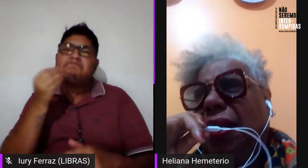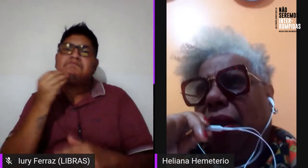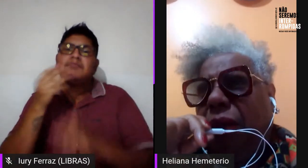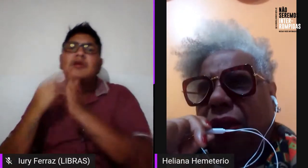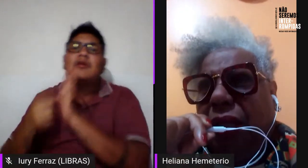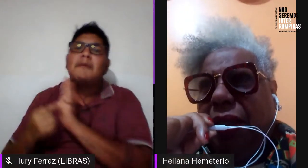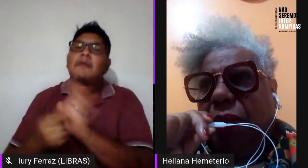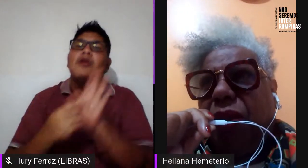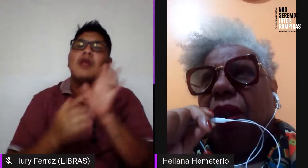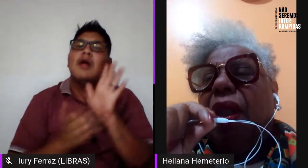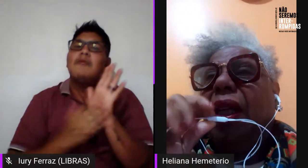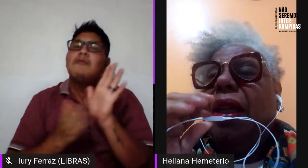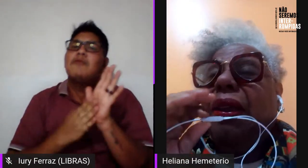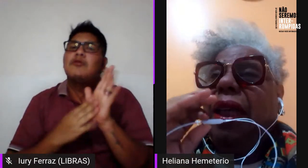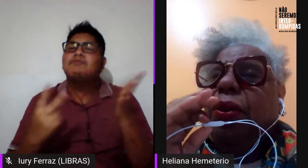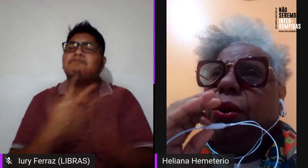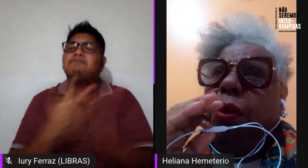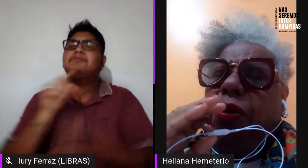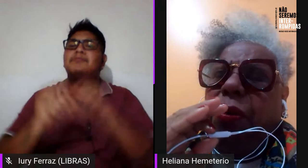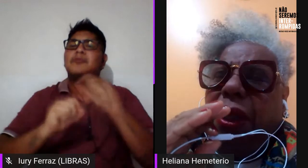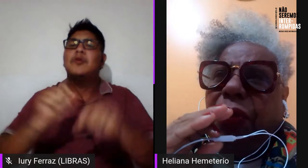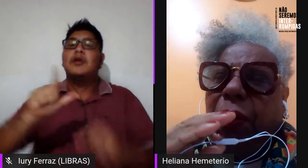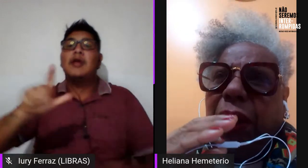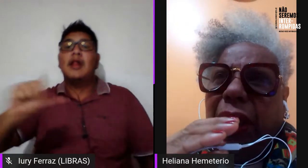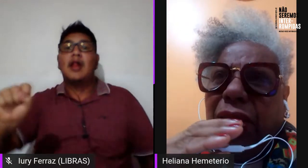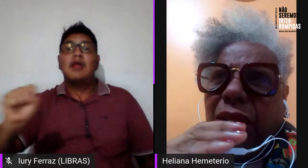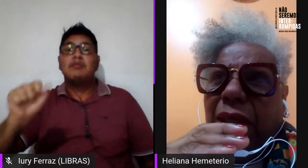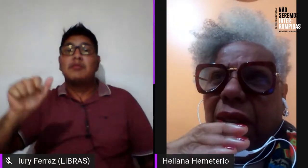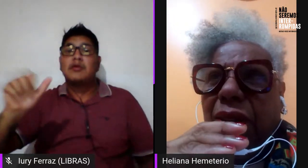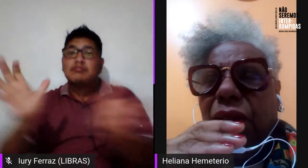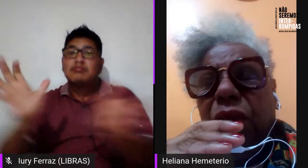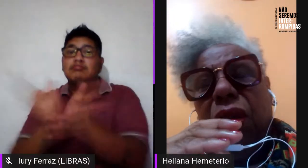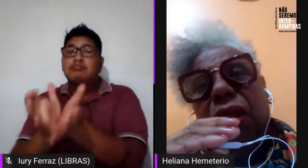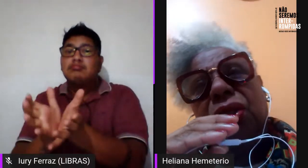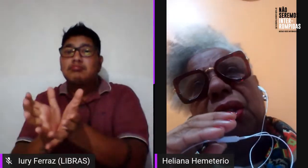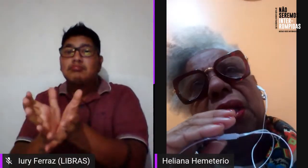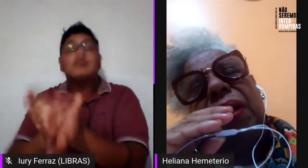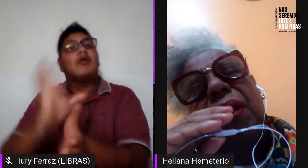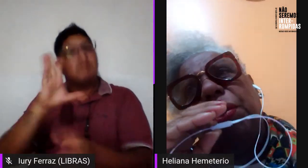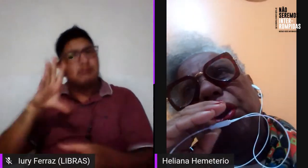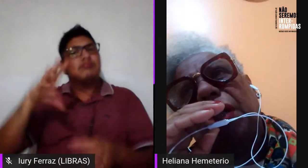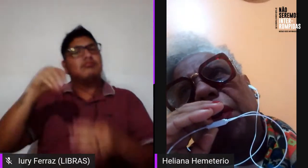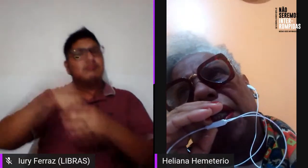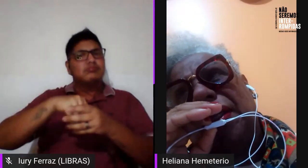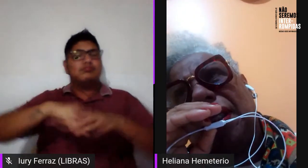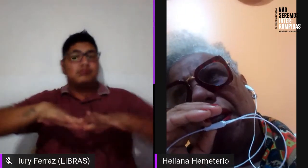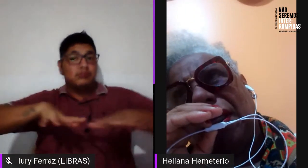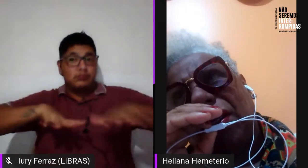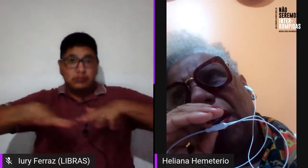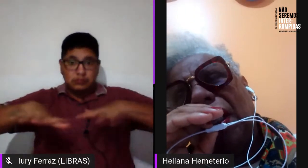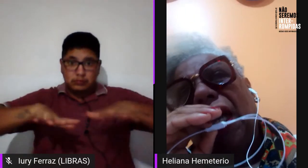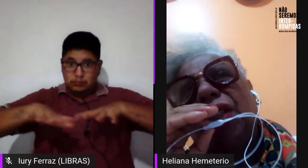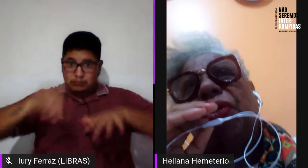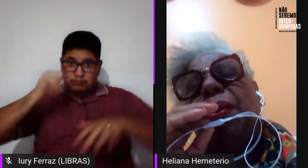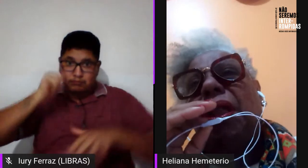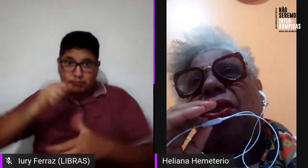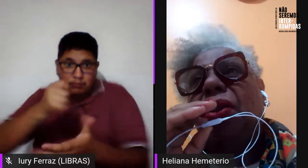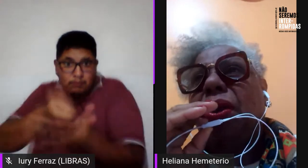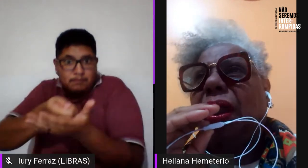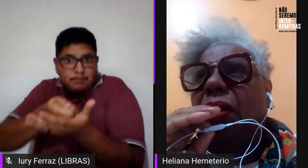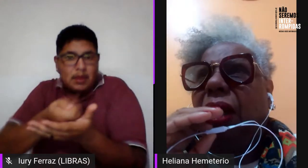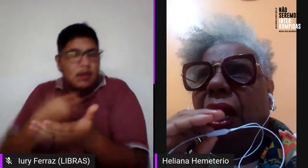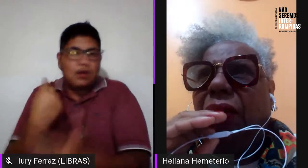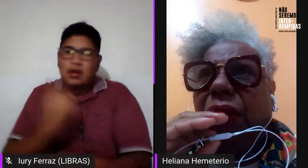acontecia com as lésbicas? Dentro do movimento feminista, nós não éramos reconhecidas, as